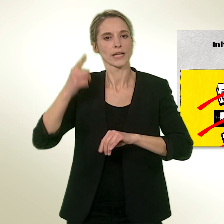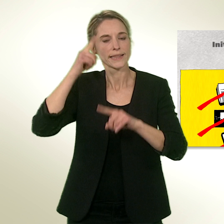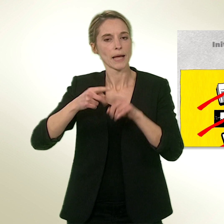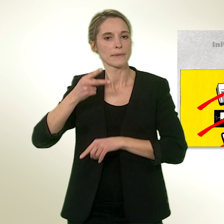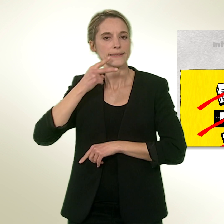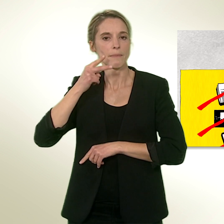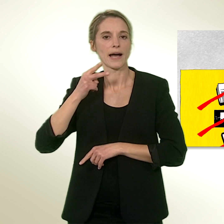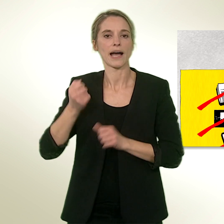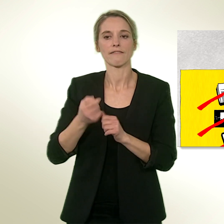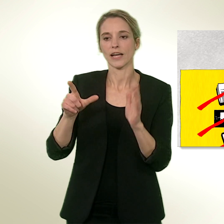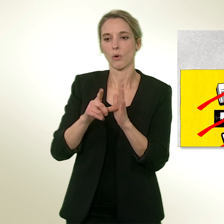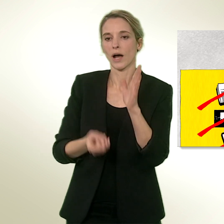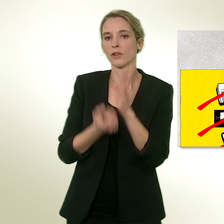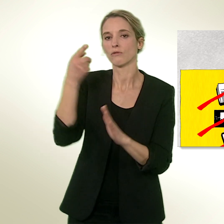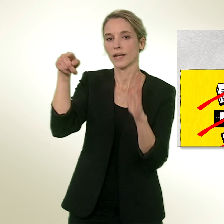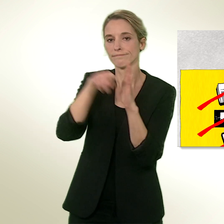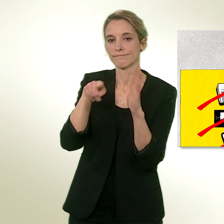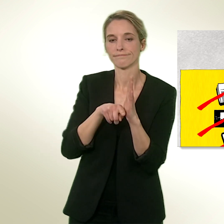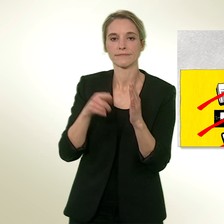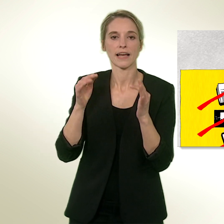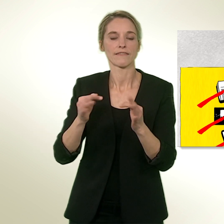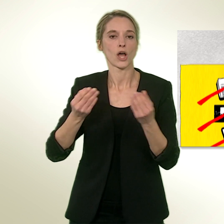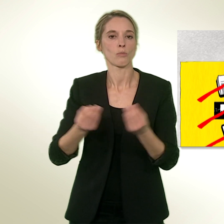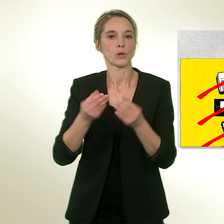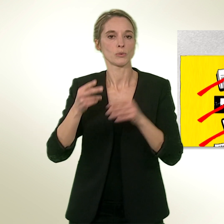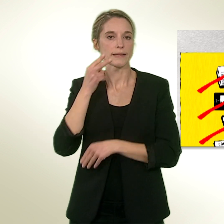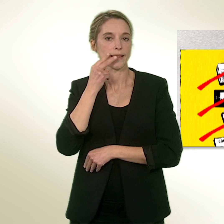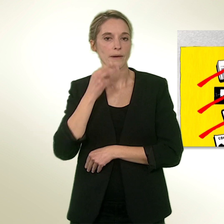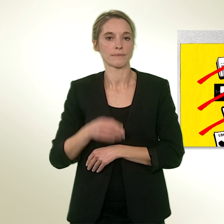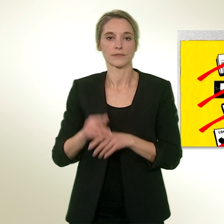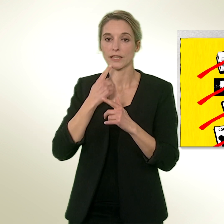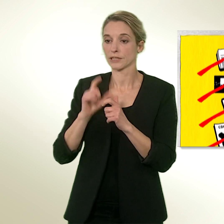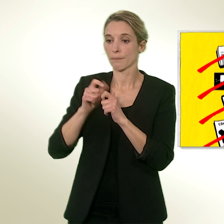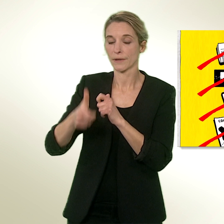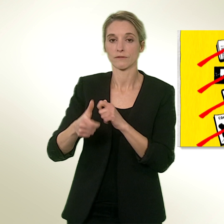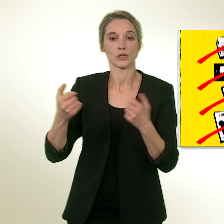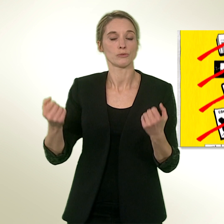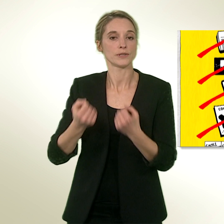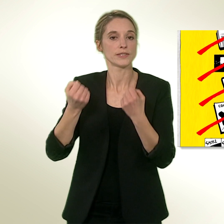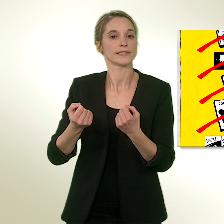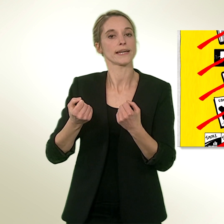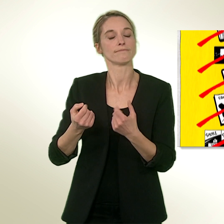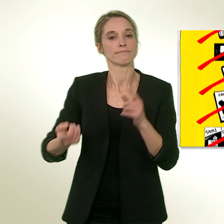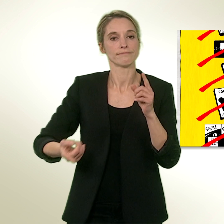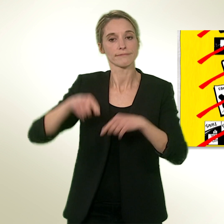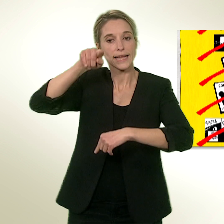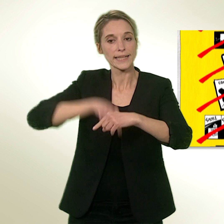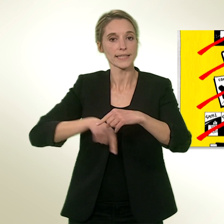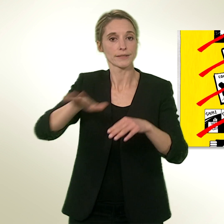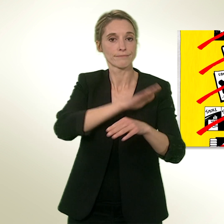sur les produits du tabac. La publicité serait interdite dans toute la Suisse, dans les cinémas, sur les affiches, sur